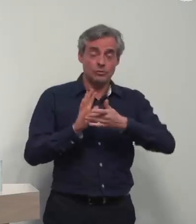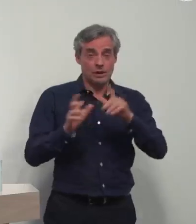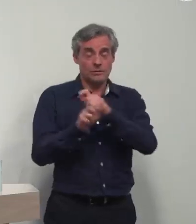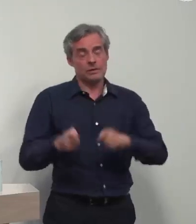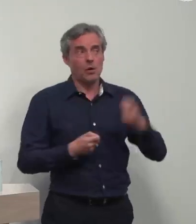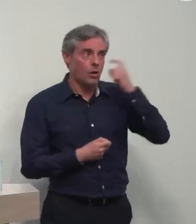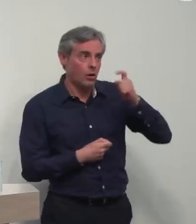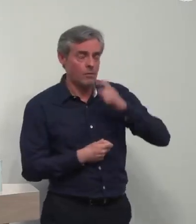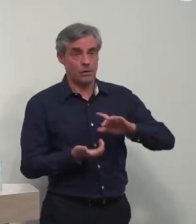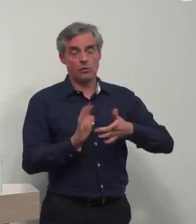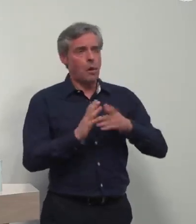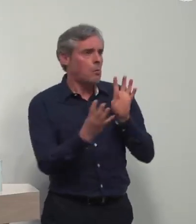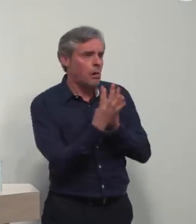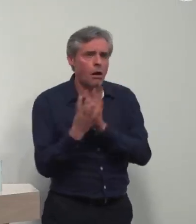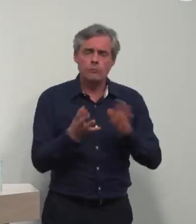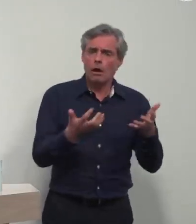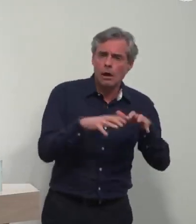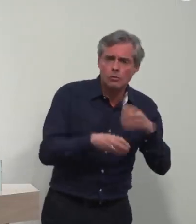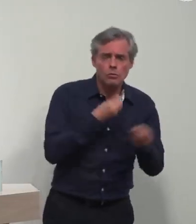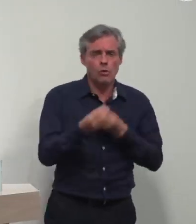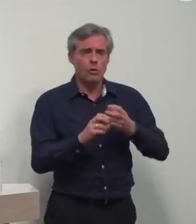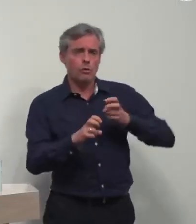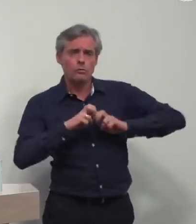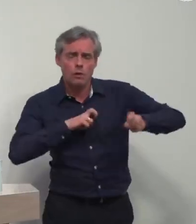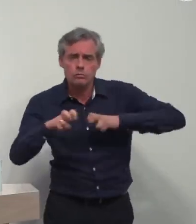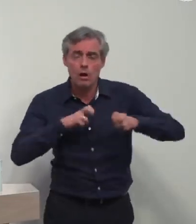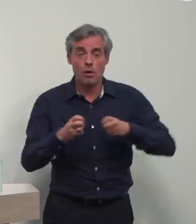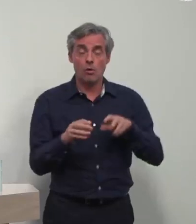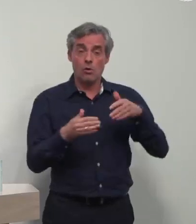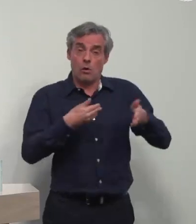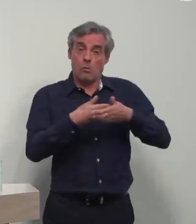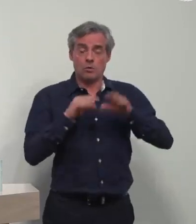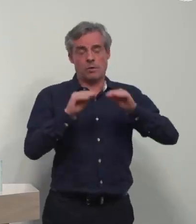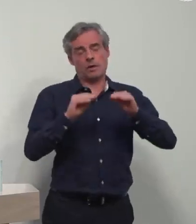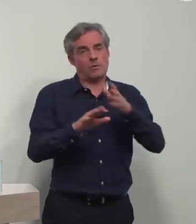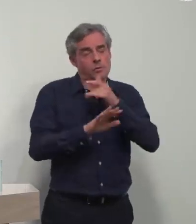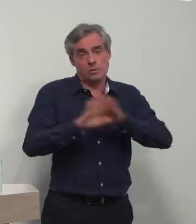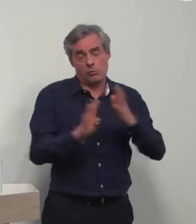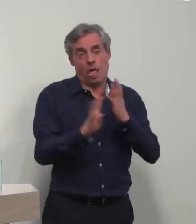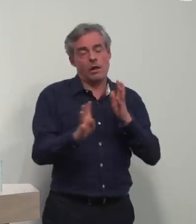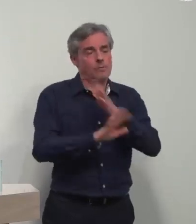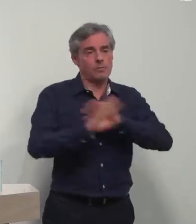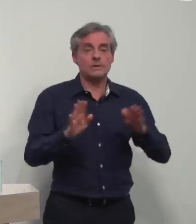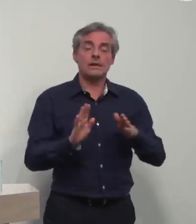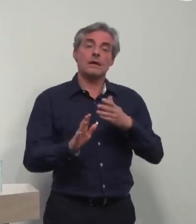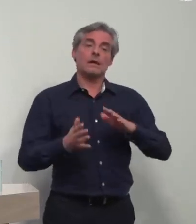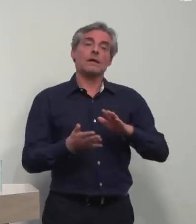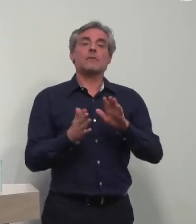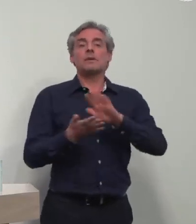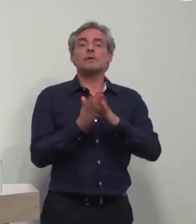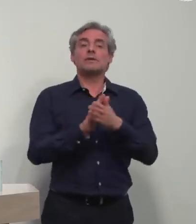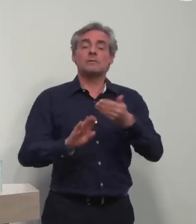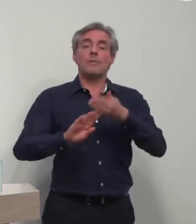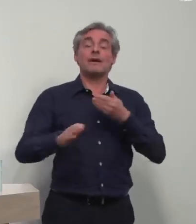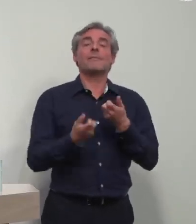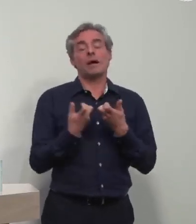encore des gens beaucoup trop proches dans les réunions, dans les transports ou devant les magasins et le respect des gestes barrières est fondamental. geste barrière, en